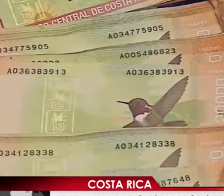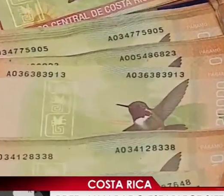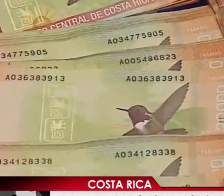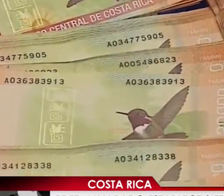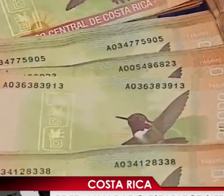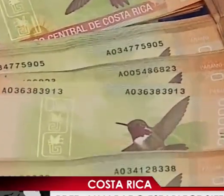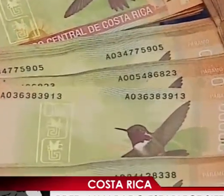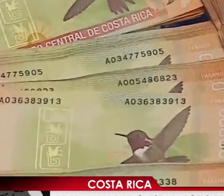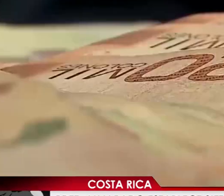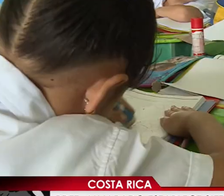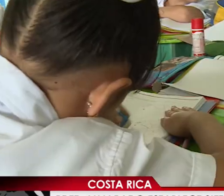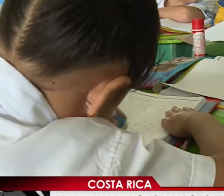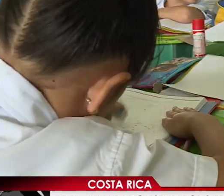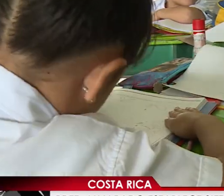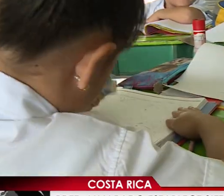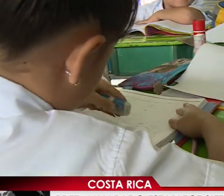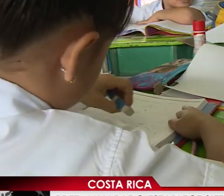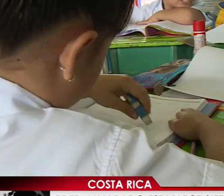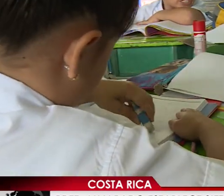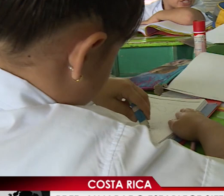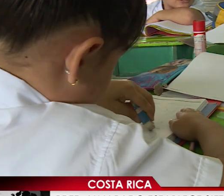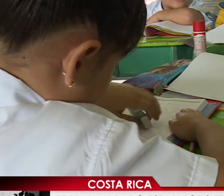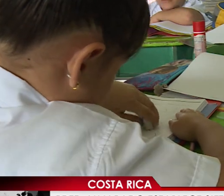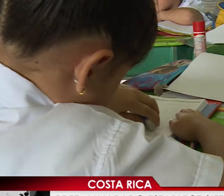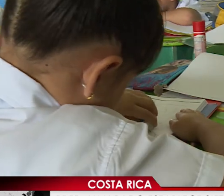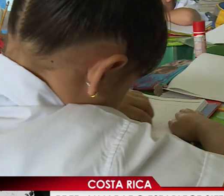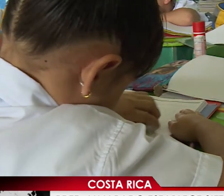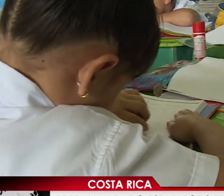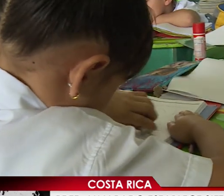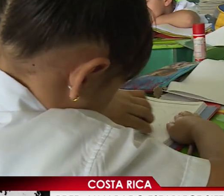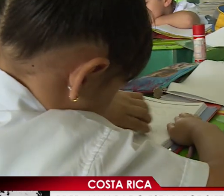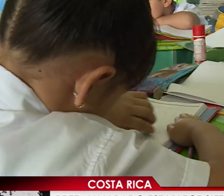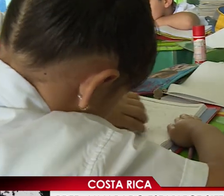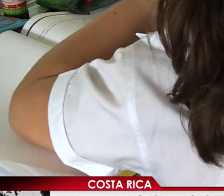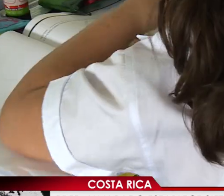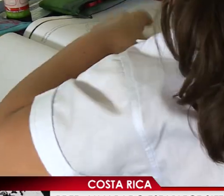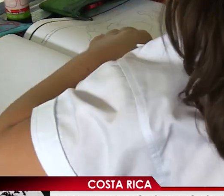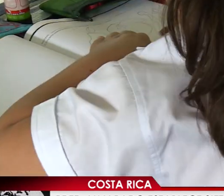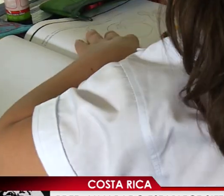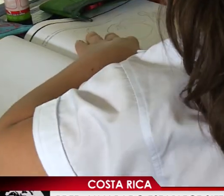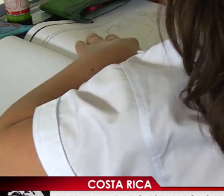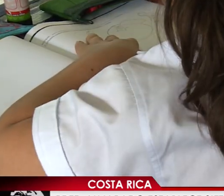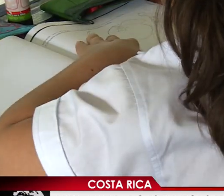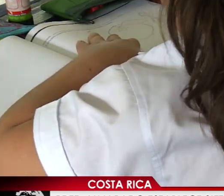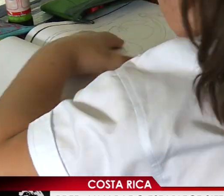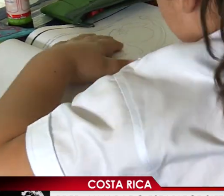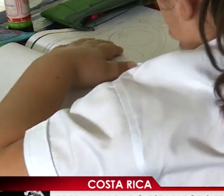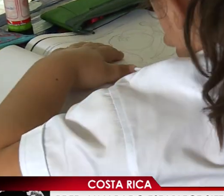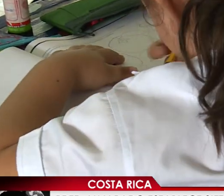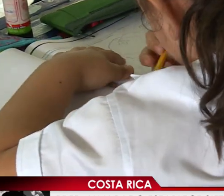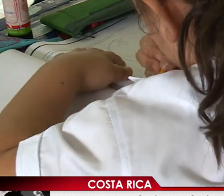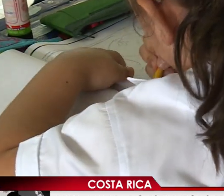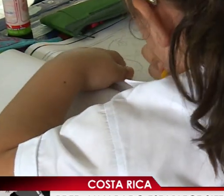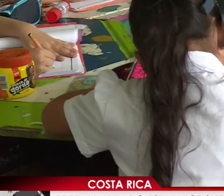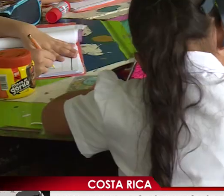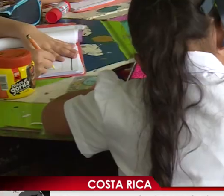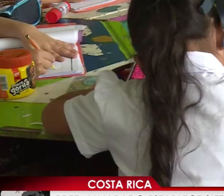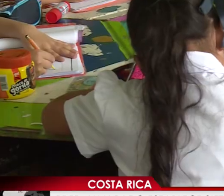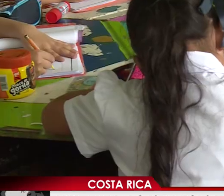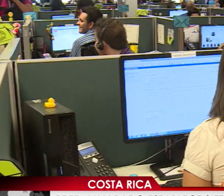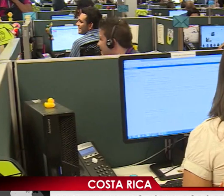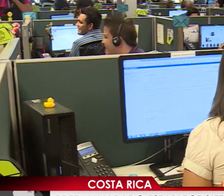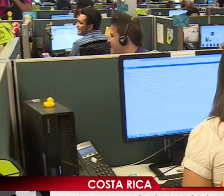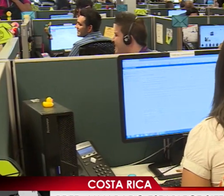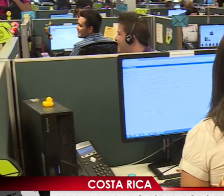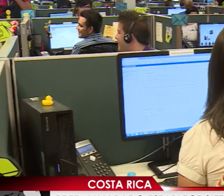Competitividad, Infraestructura, Movilidad y Ordenamiento Territorial, Seguridad Humana, Salud y Seguridad Social, Educación